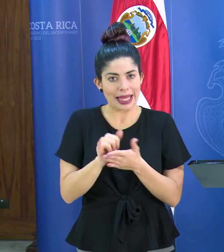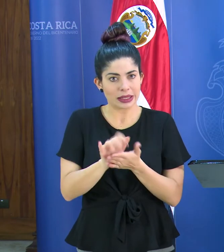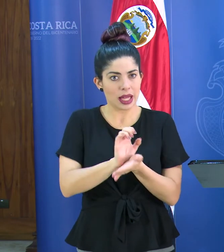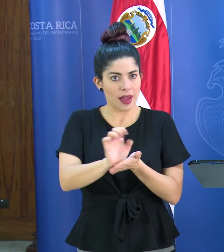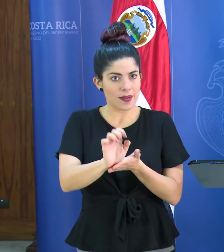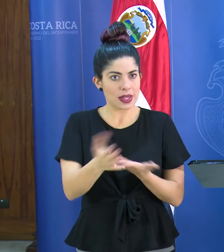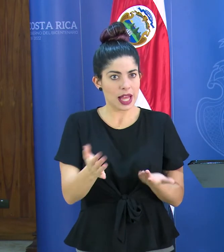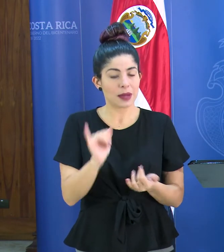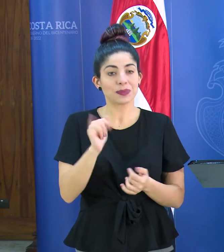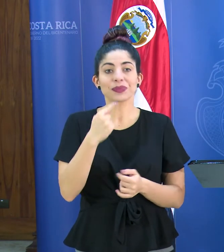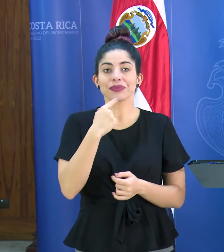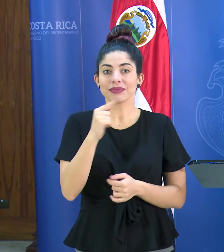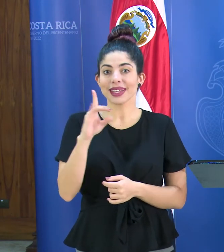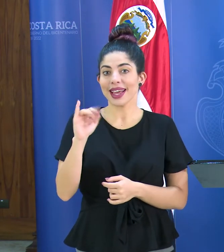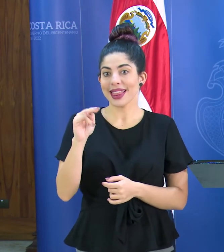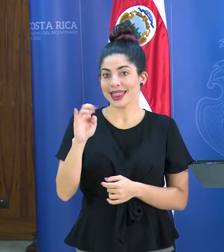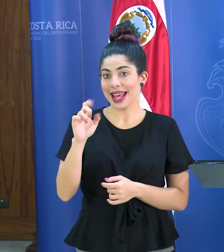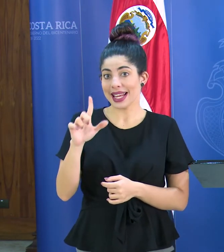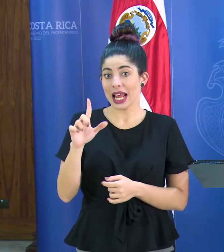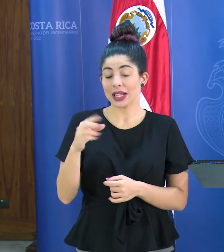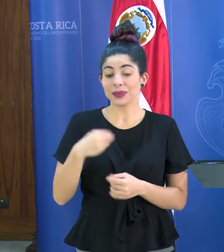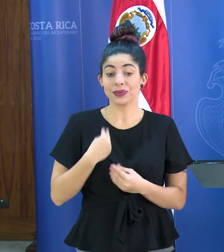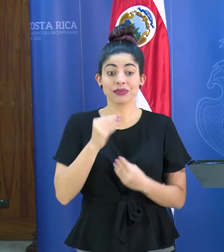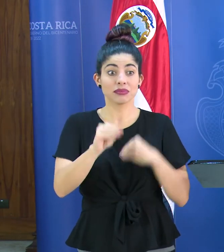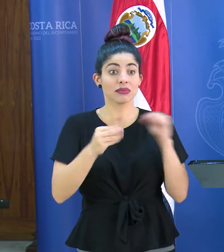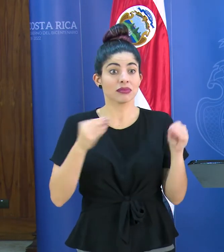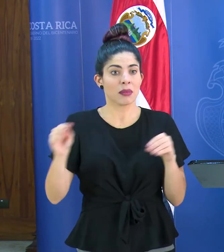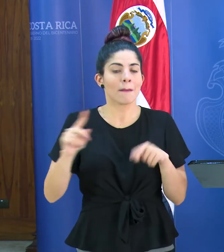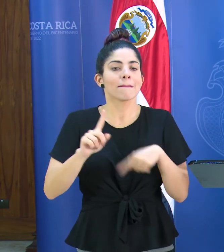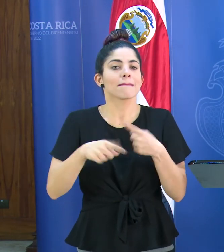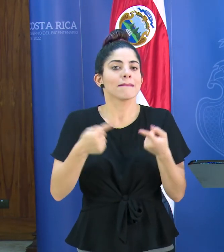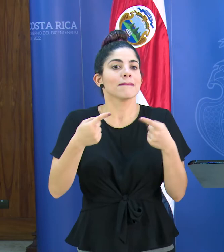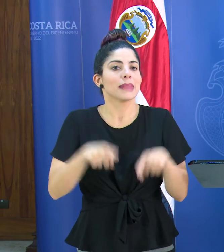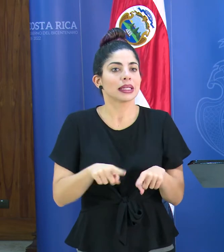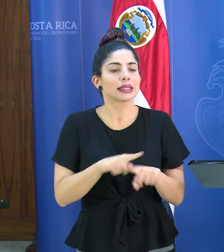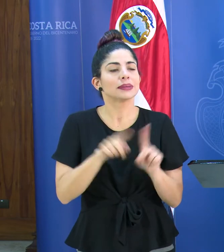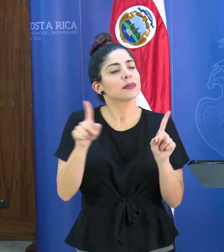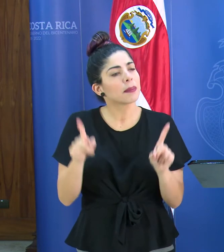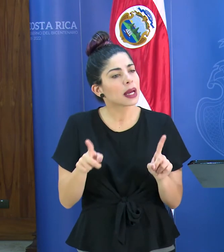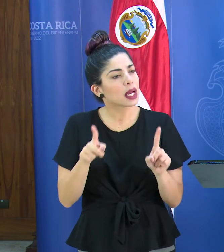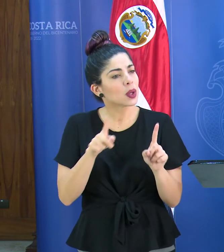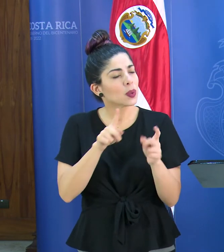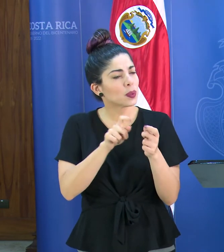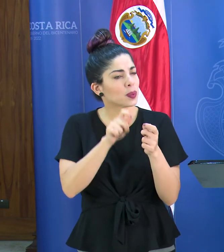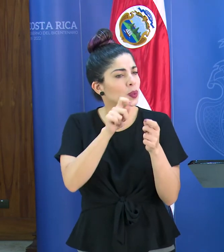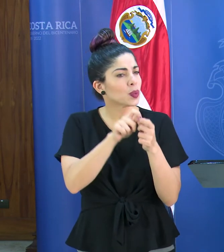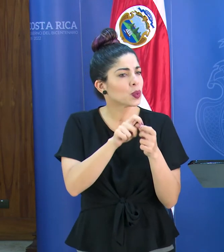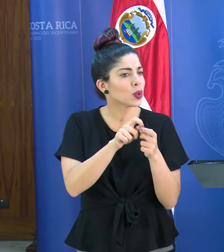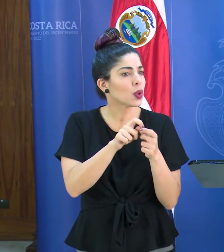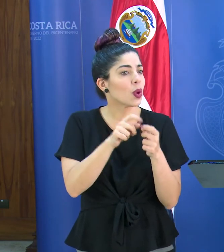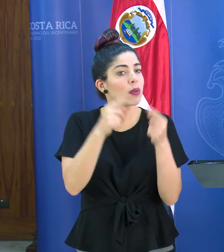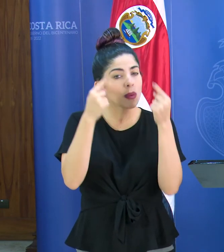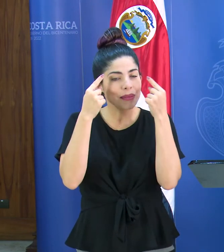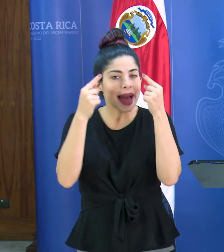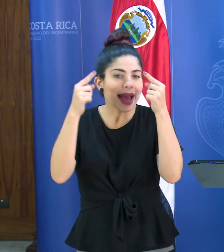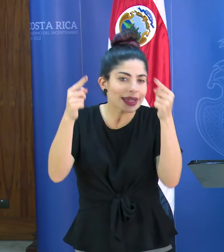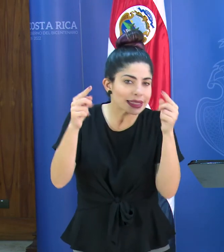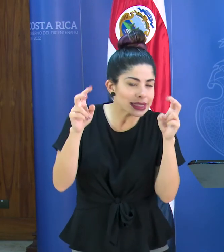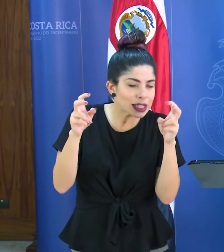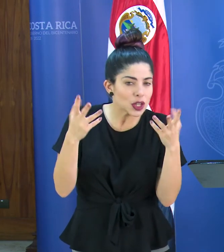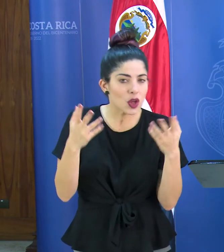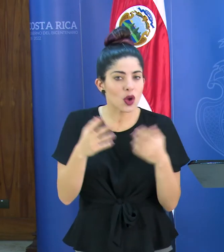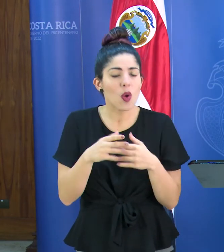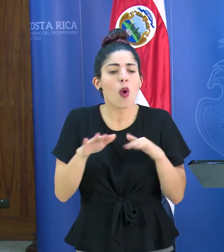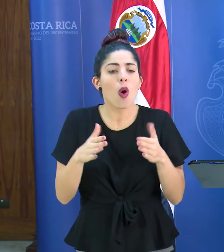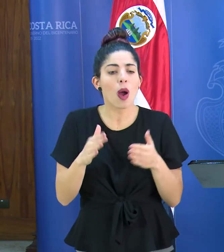y como bien dice don Daniel el contagio se va a dar pero aquí el factor de digamos de éxito entre comillas va a ser